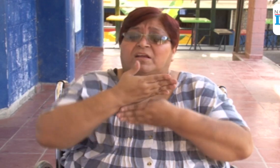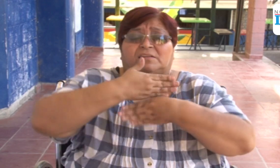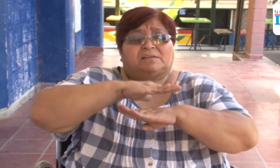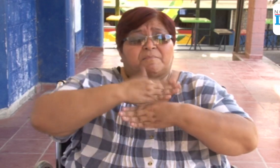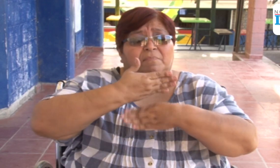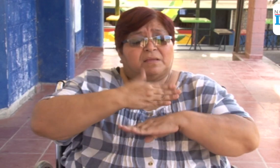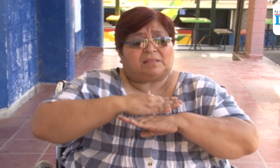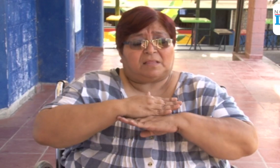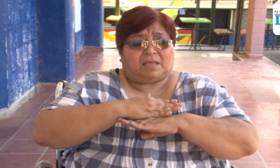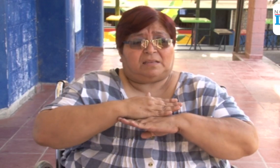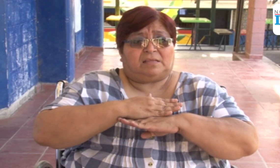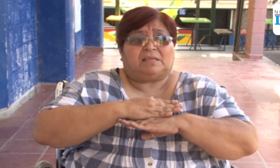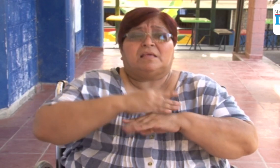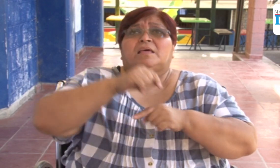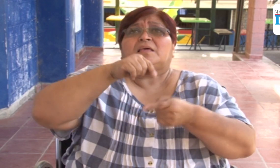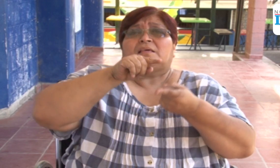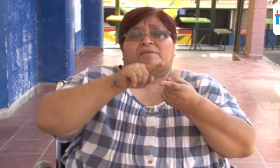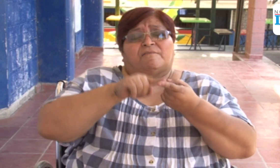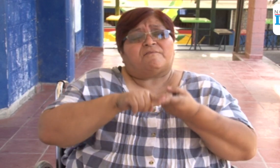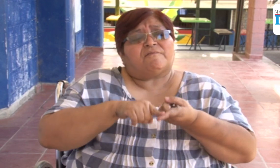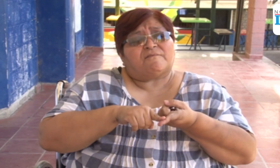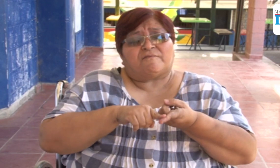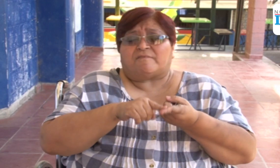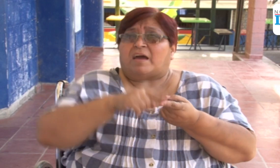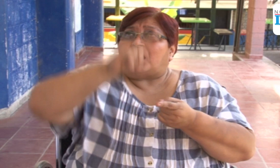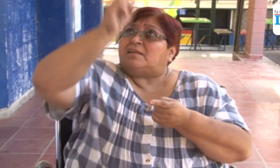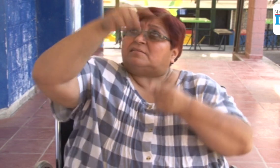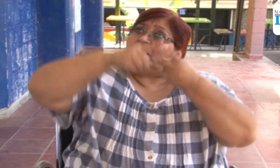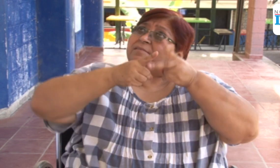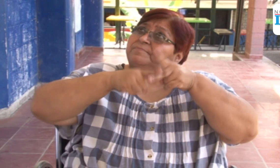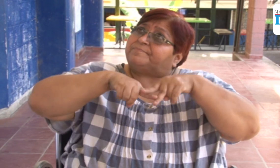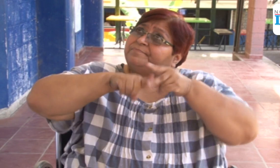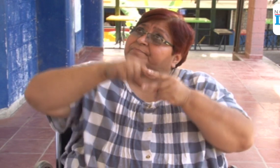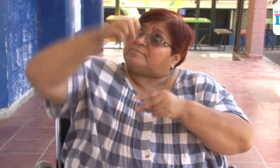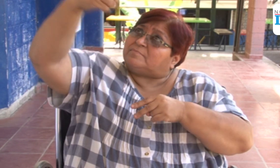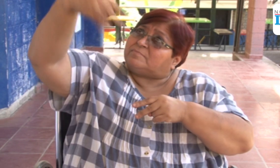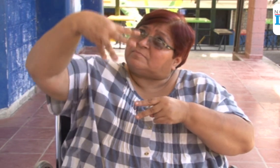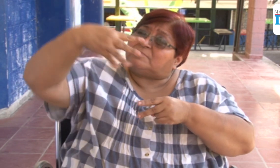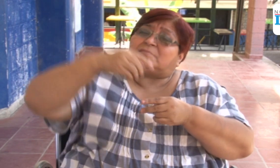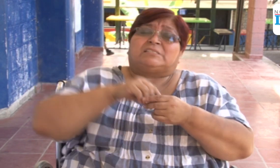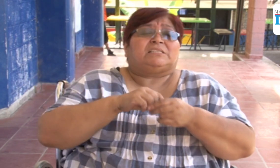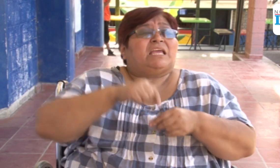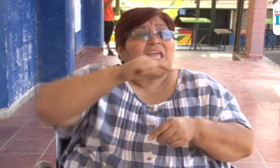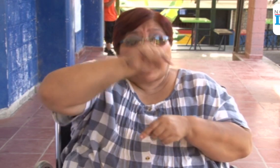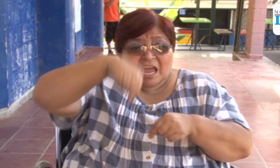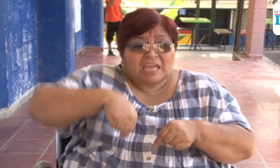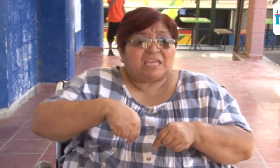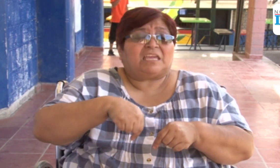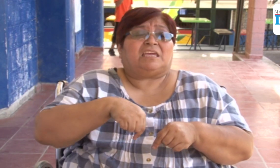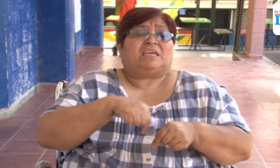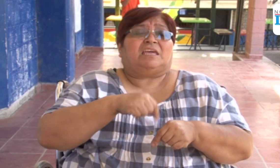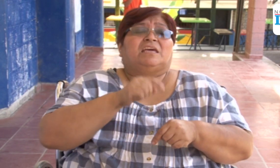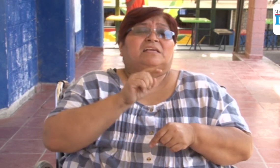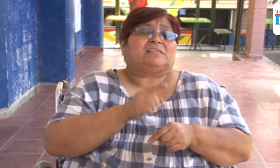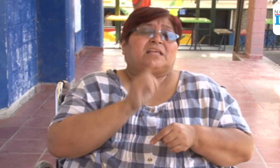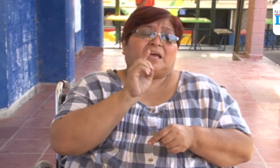En esta escuela, el edificio de tercer ciclo y bacherato no está terminado. No hay vidrios que impidan que se metan animales.